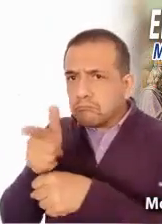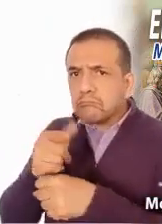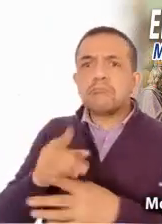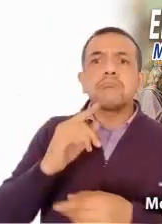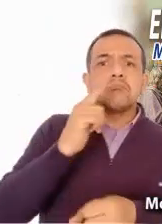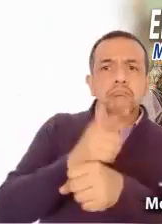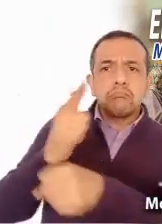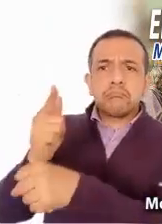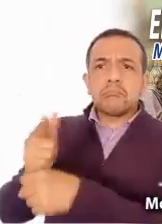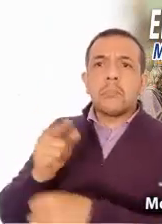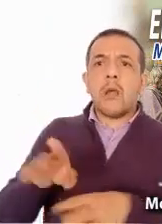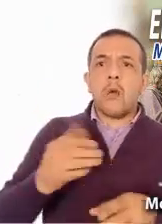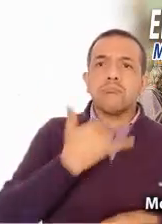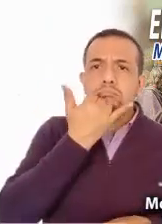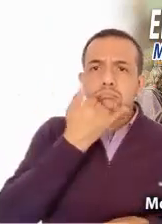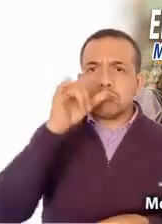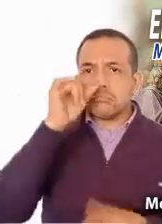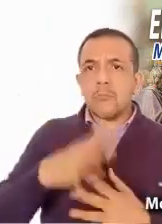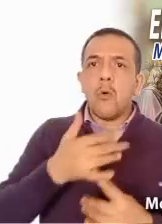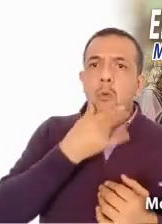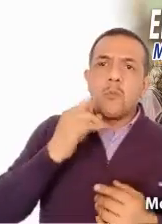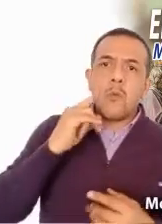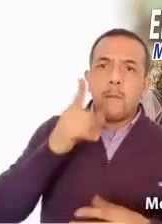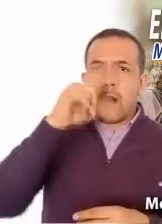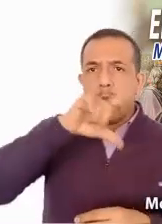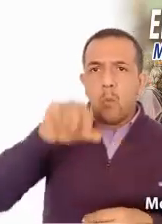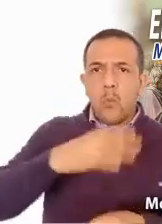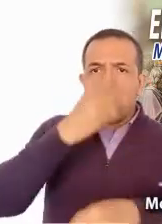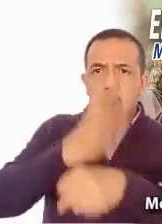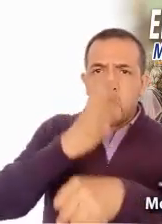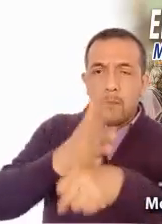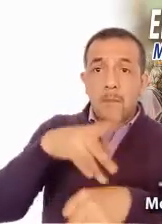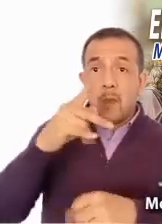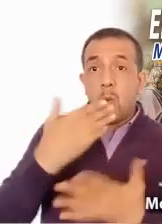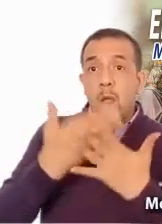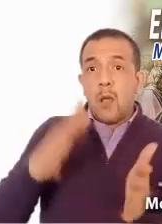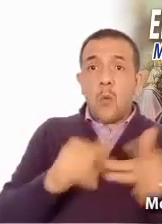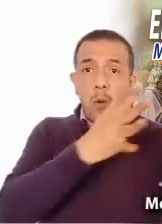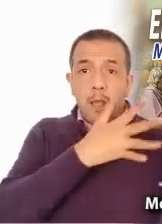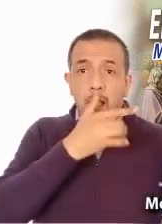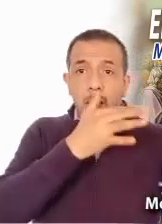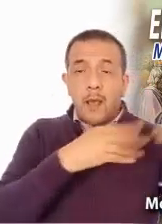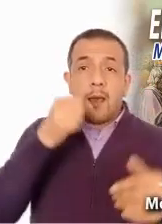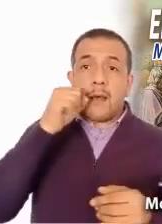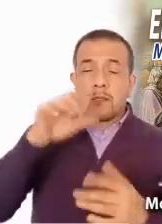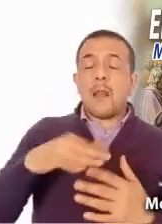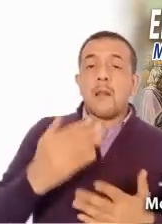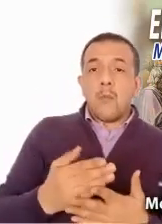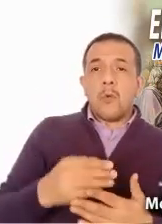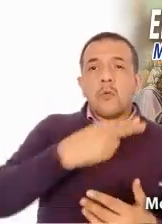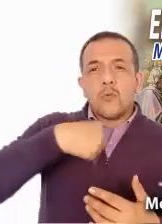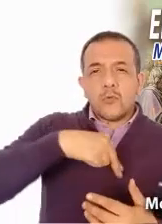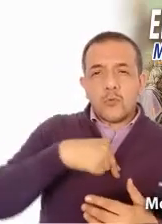hombres para castigarlos. Pero hoy el Salmo nos invita a reflexionar en esta amistad de Dios,